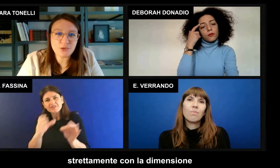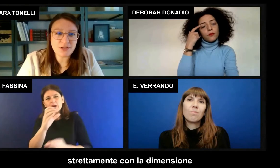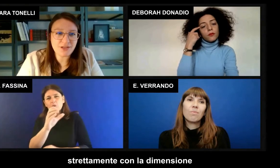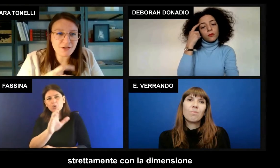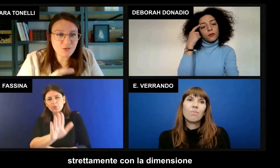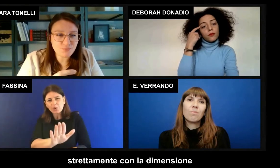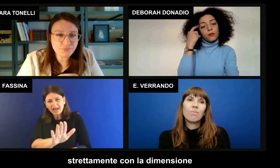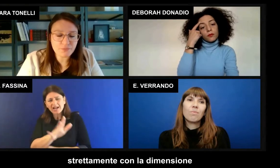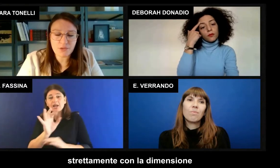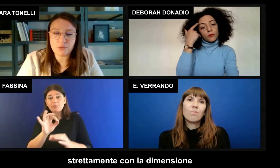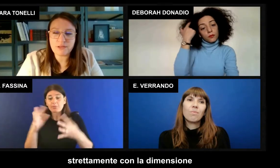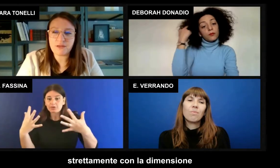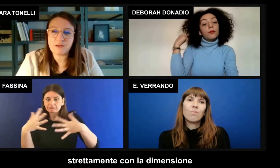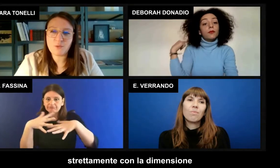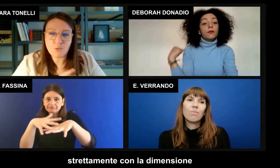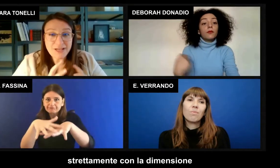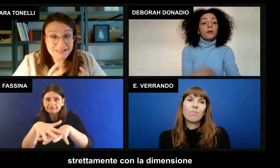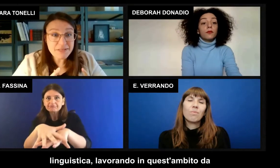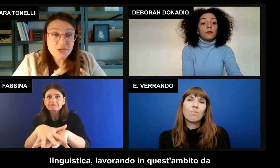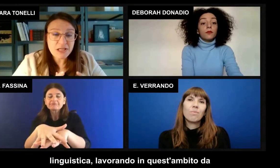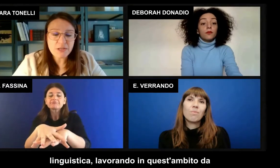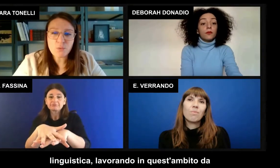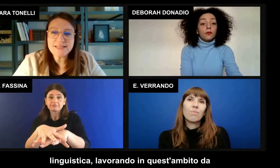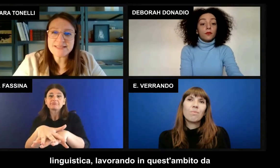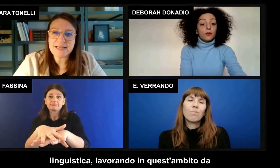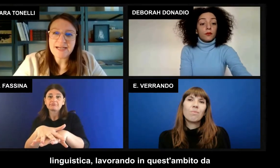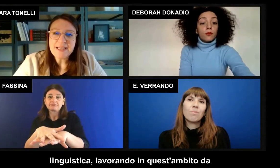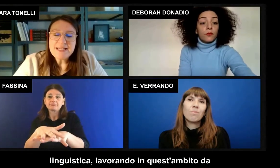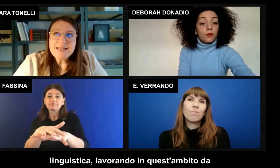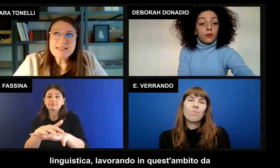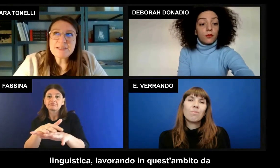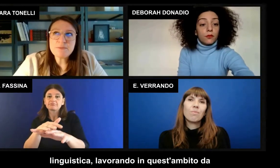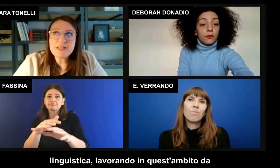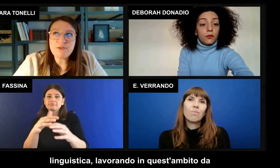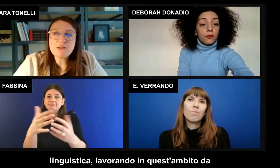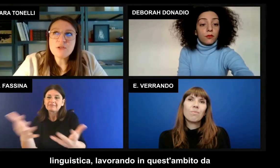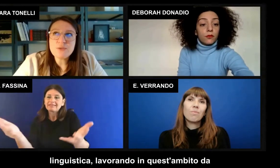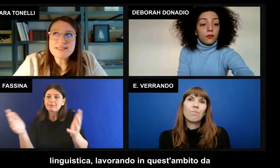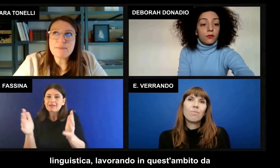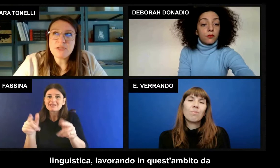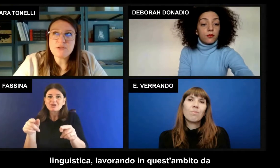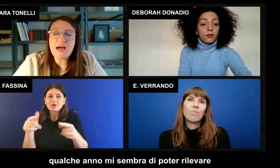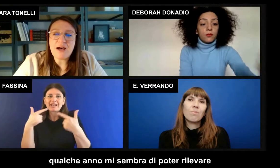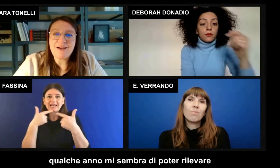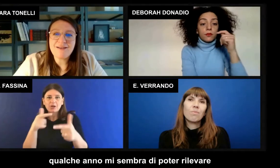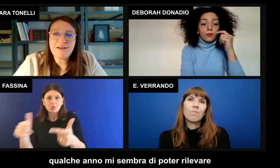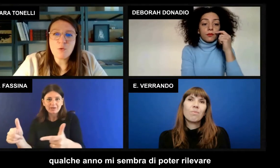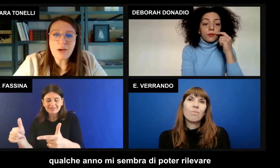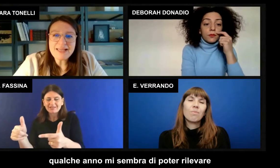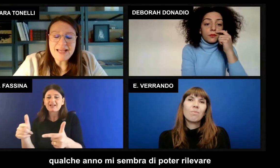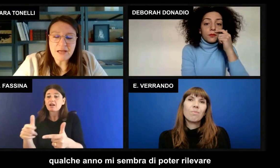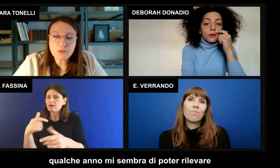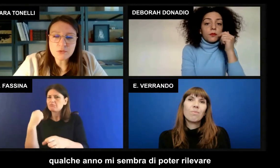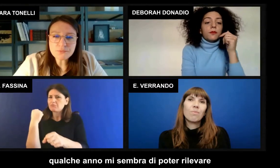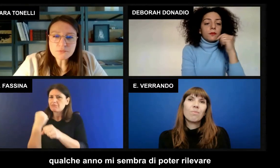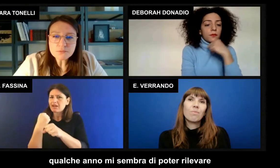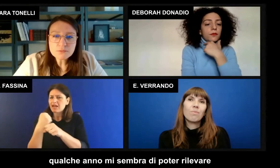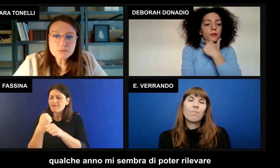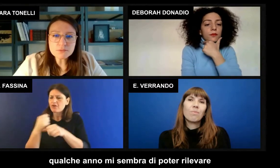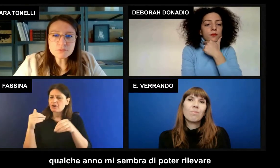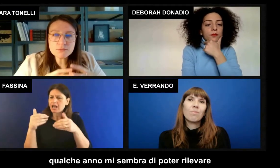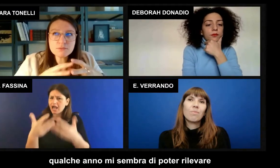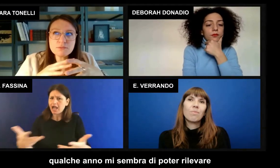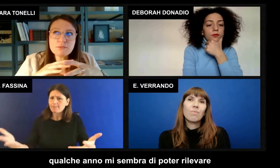strettamente con la dimensione linguistica, lavorando in quest'ambito da qualche anno,